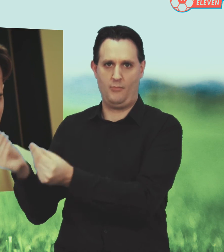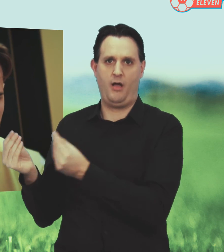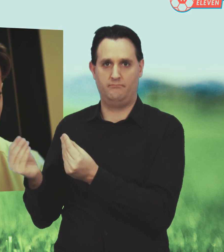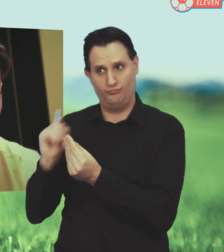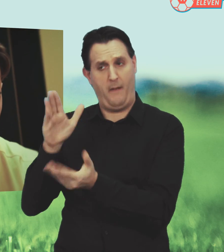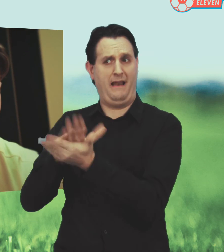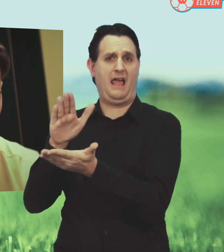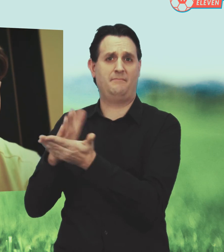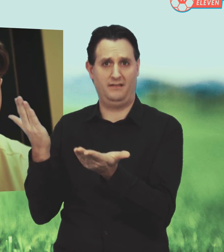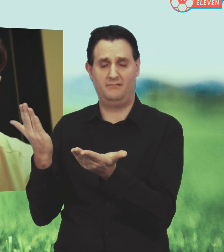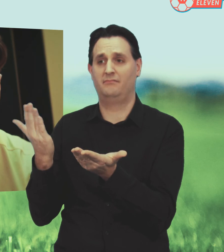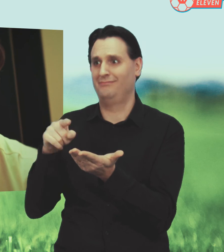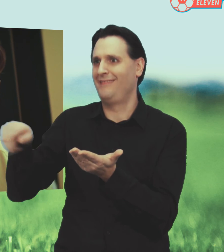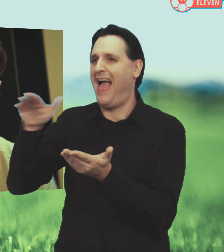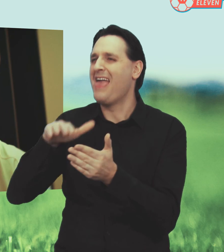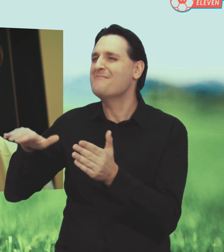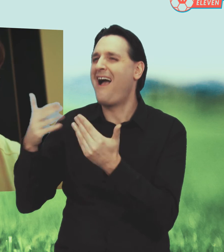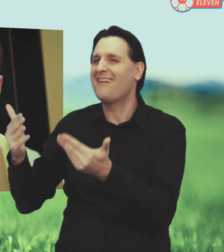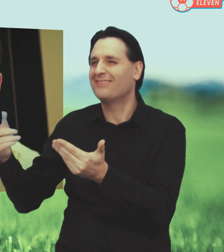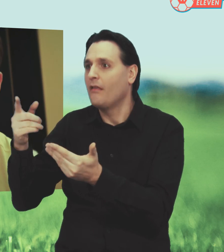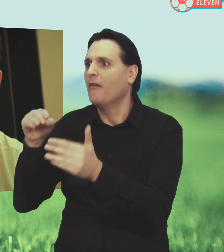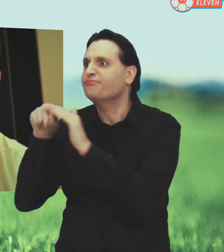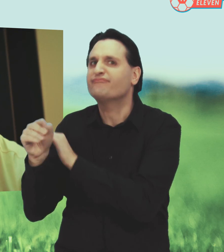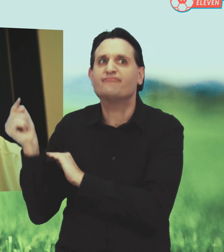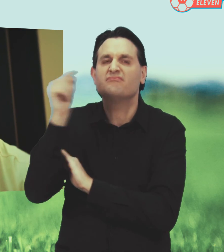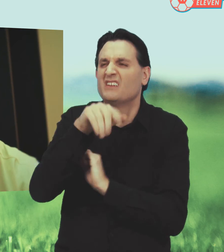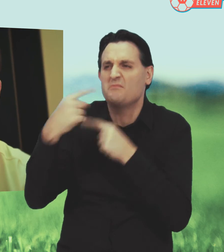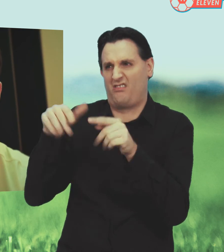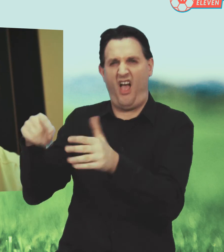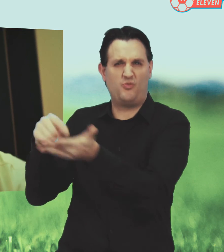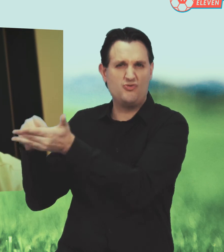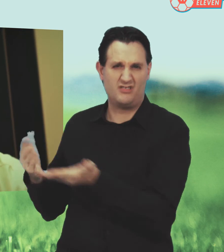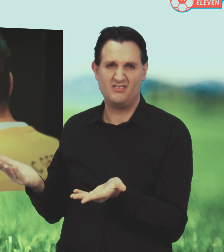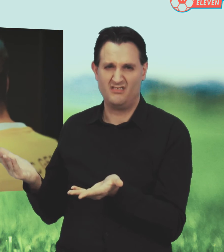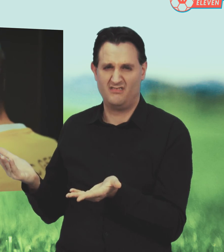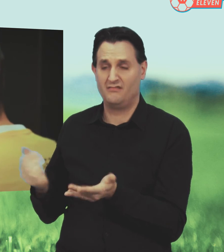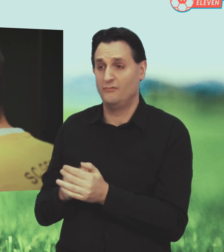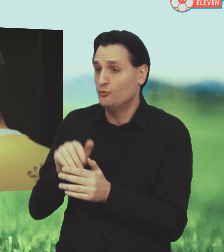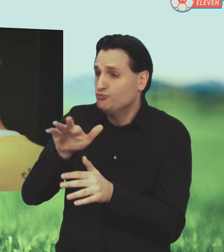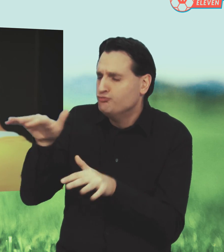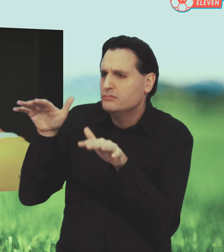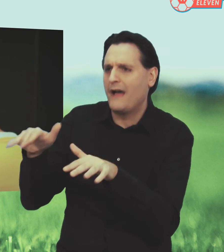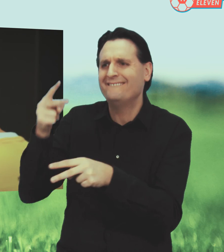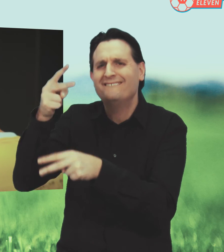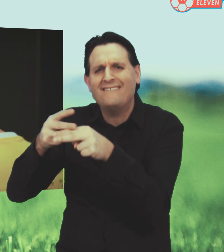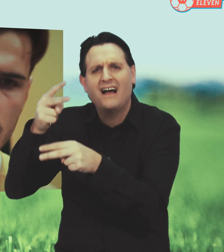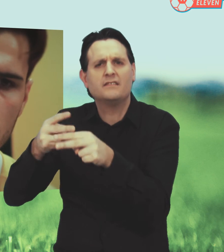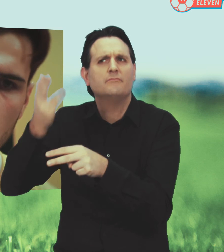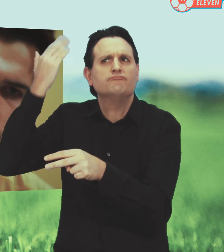Und so soll das auch bleiben. Weil ich finde, keiner verletzt seine Heimat einfach ohne Grund. Und du hast eigentlich Verwandte, die so in den letzten Jahren auch nach